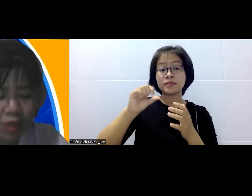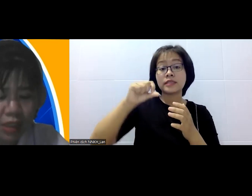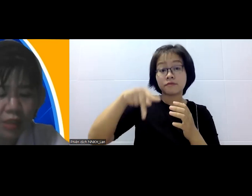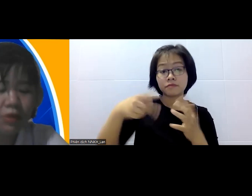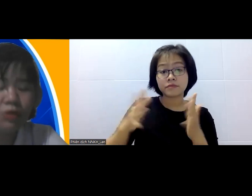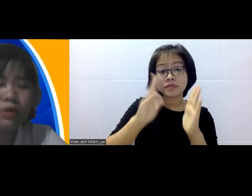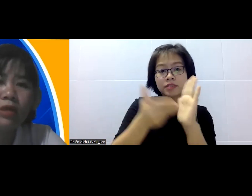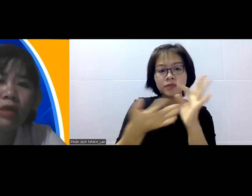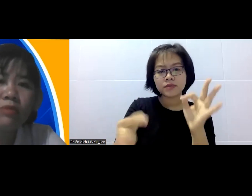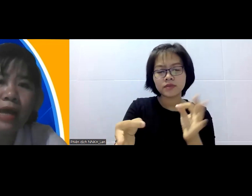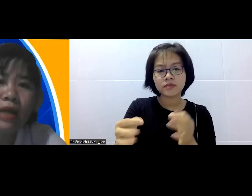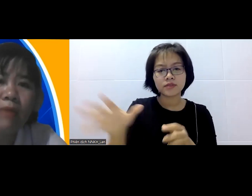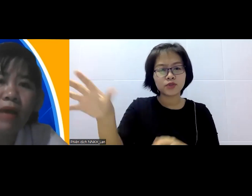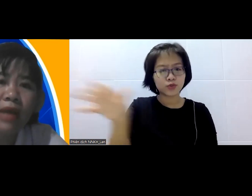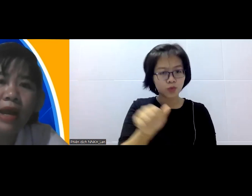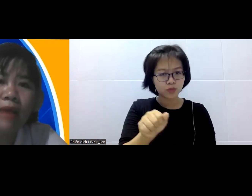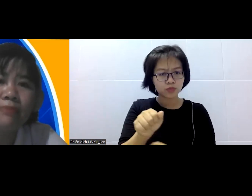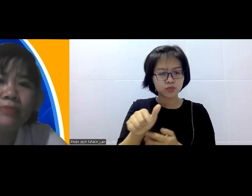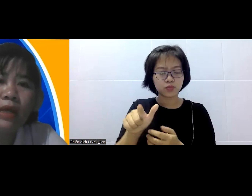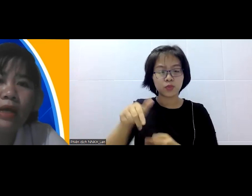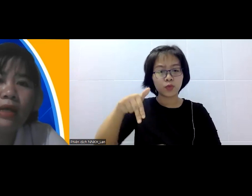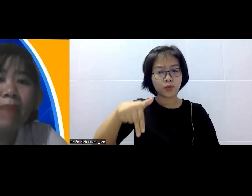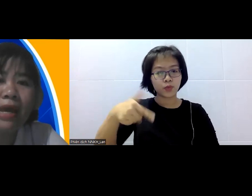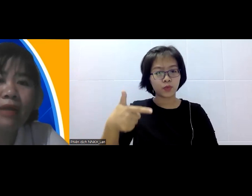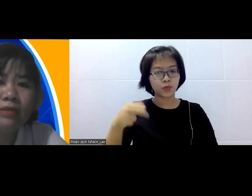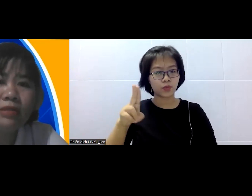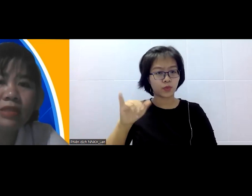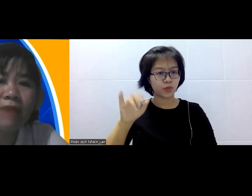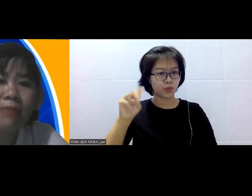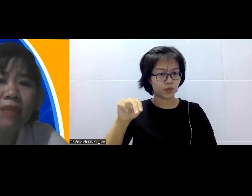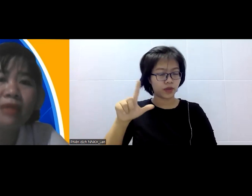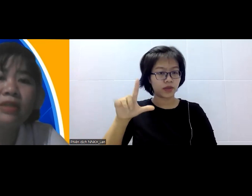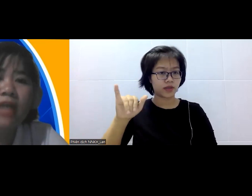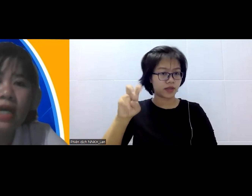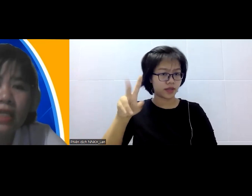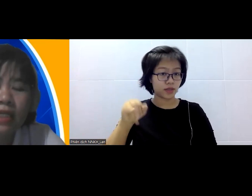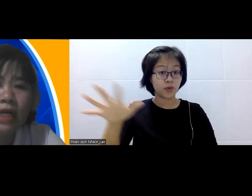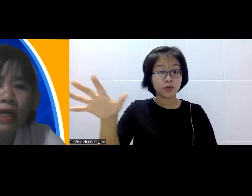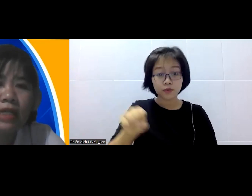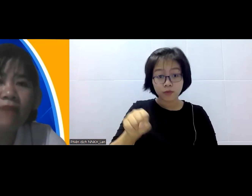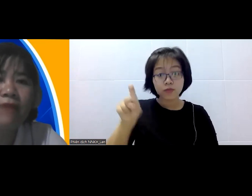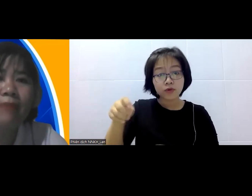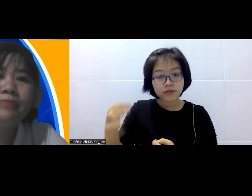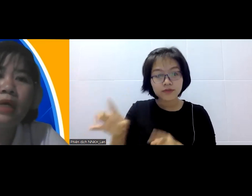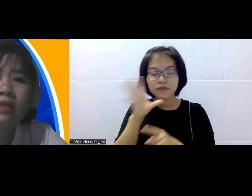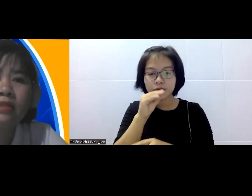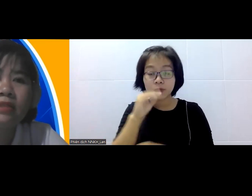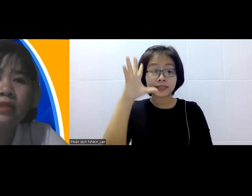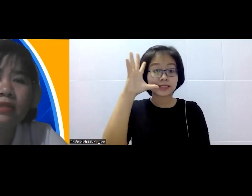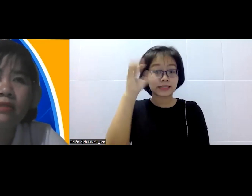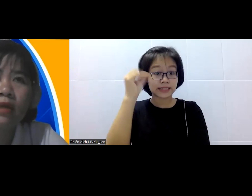sản xuất ví dụ những nông sản Aparina làm lên men sản phẩm lên men từ trái cây hay là sản phẩm